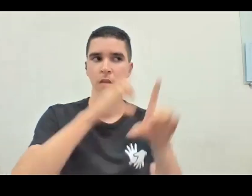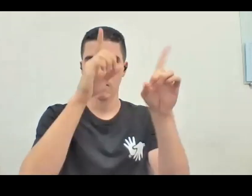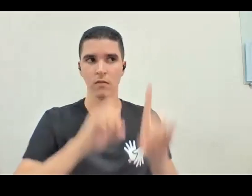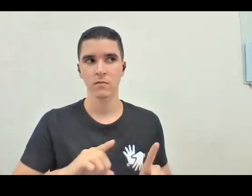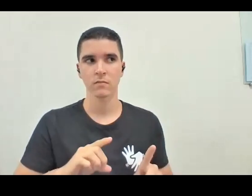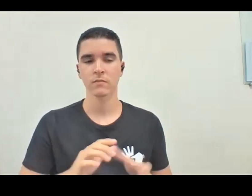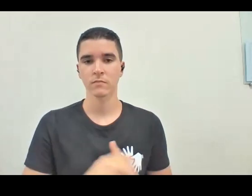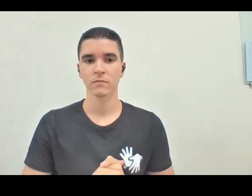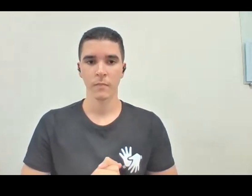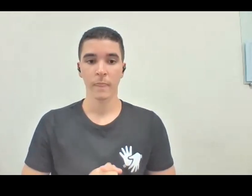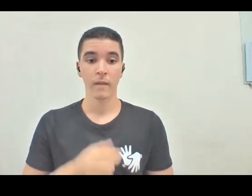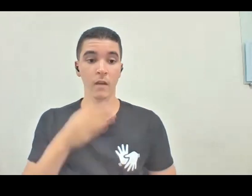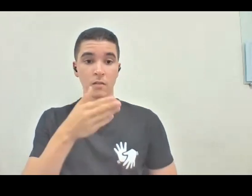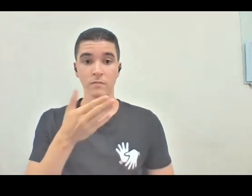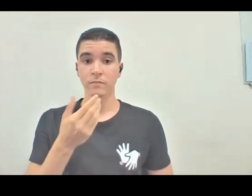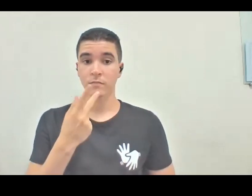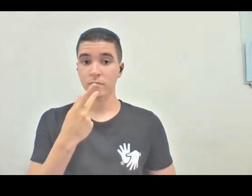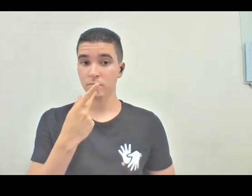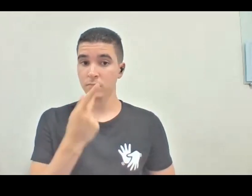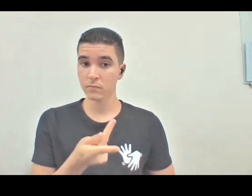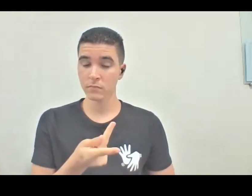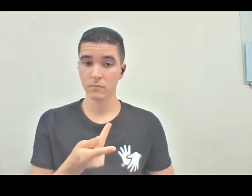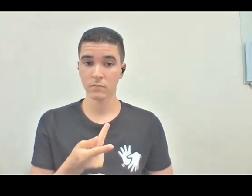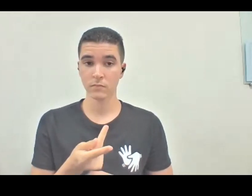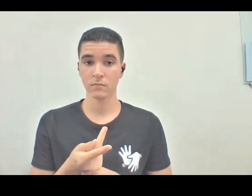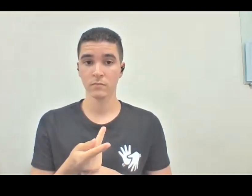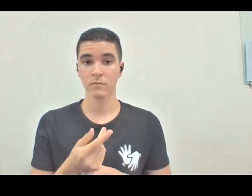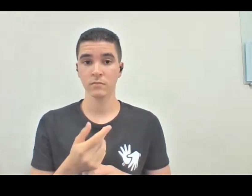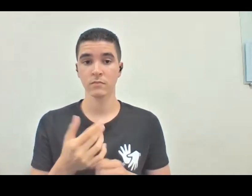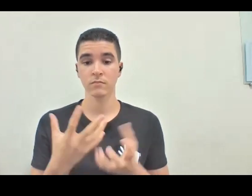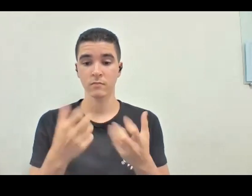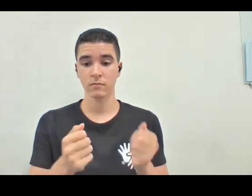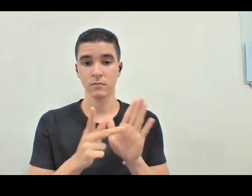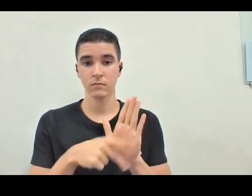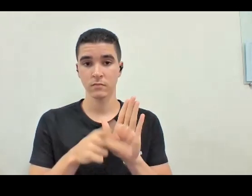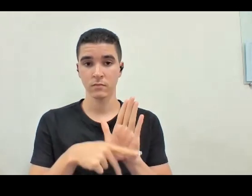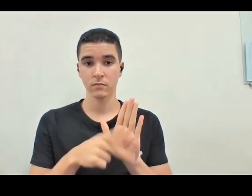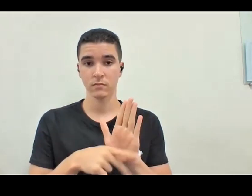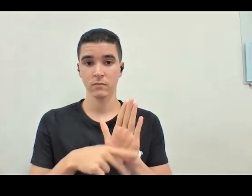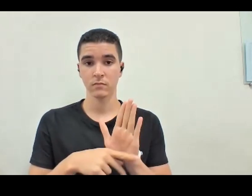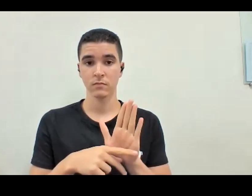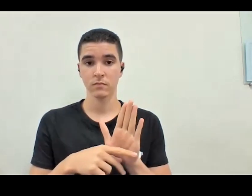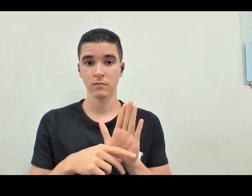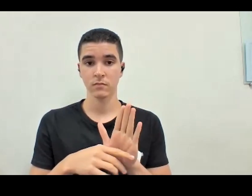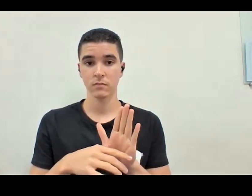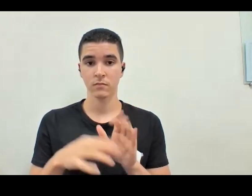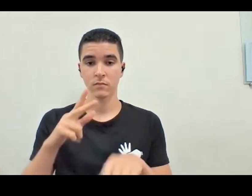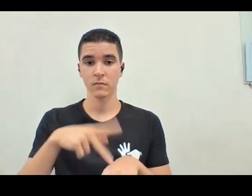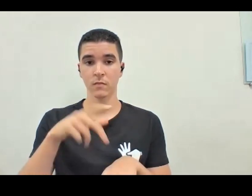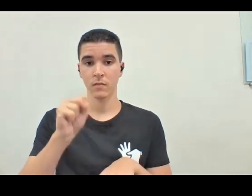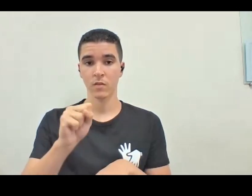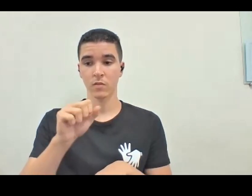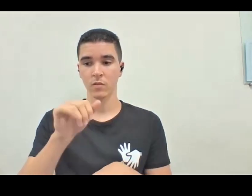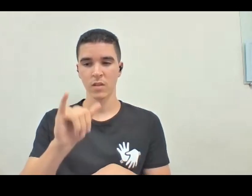falei quando eu fiz das tripas coração pra aprovar o programa de ações afirmativas pra ingresso, que pós-graduação no IEB. Pra